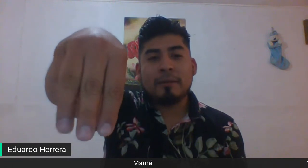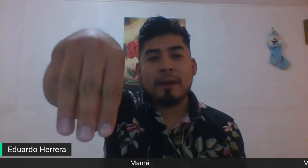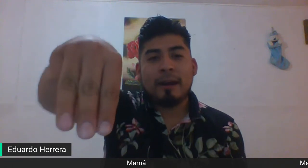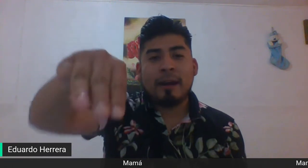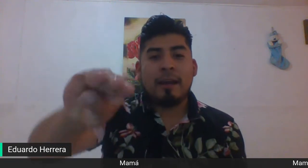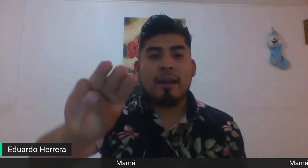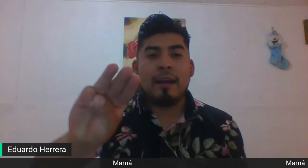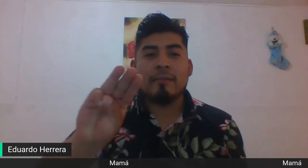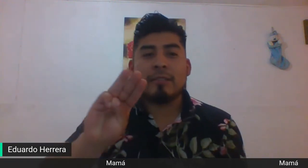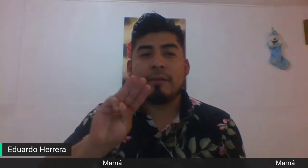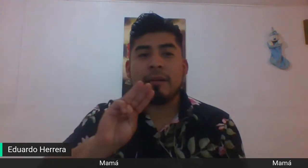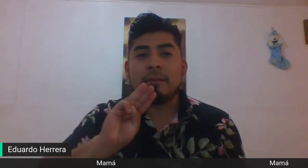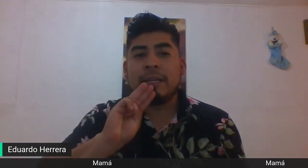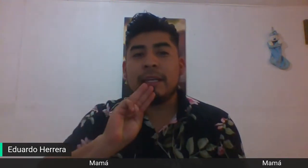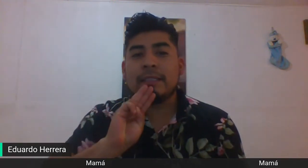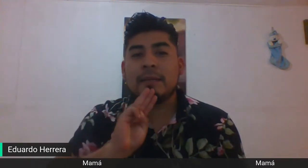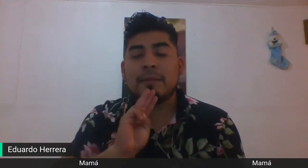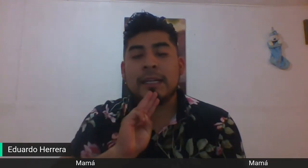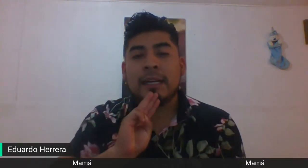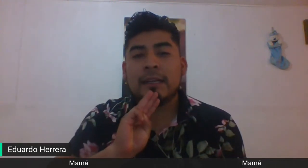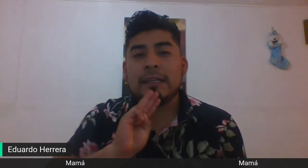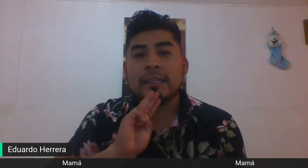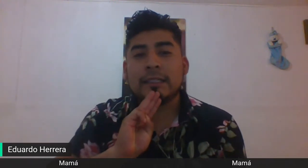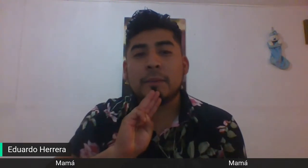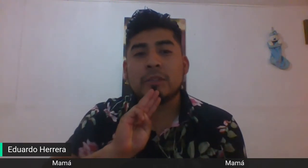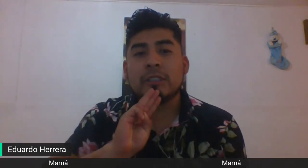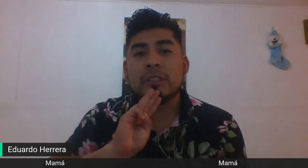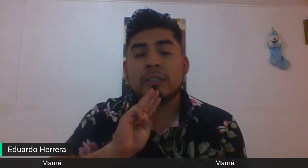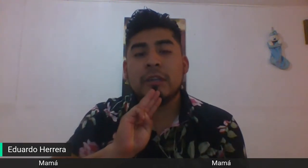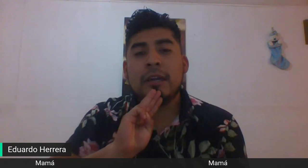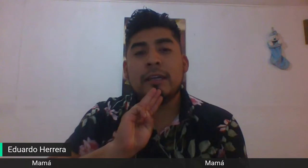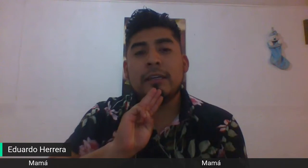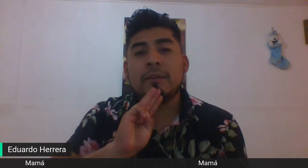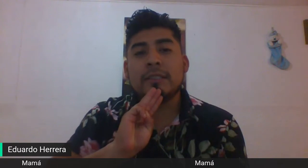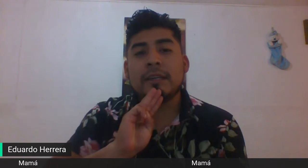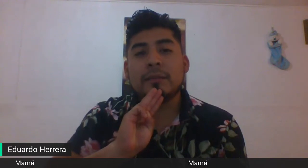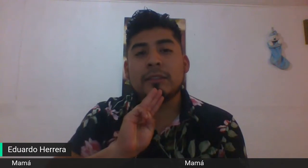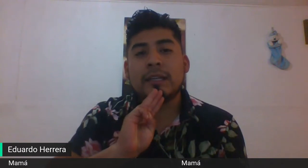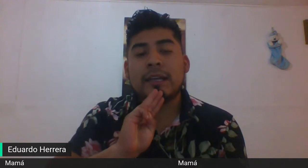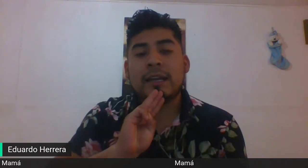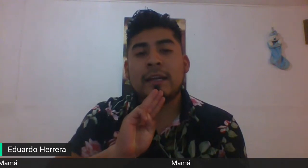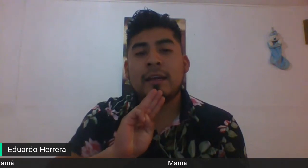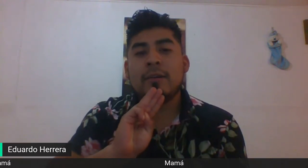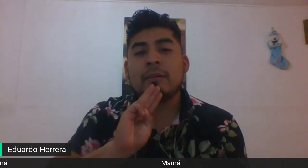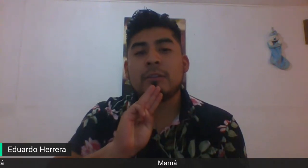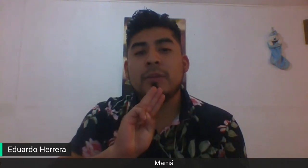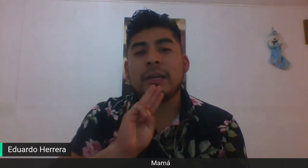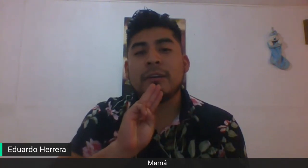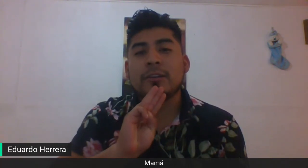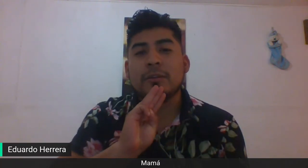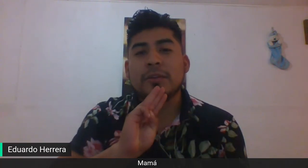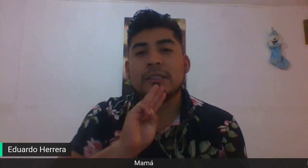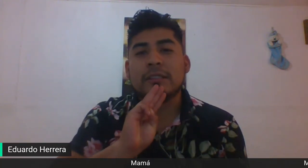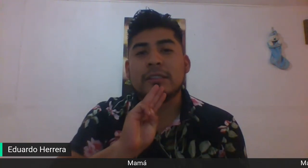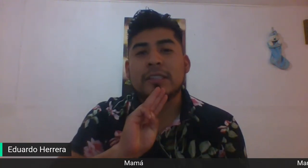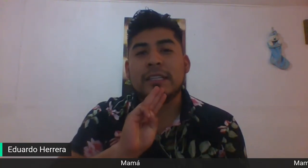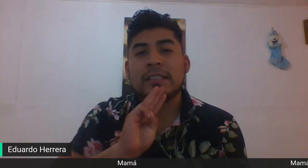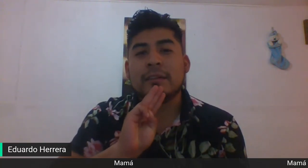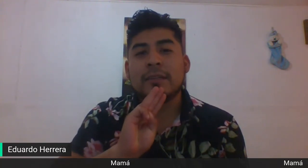llevarla a nuestra barbilla de esta manera y en esta posición y comenzaremos a darle unos pequeños golpecitos y de esta